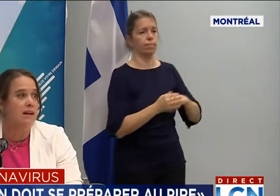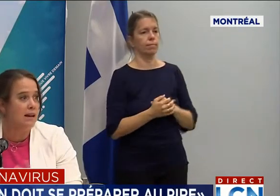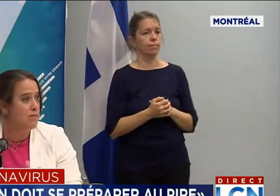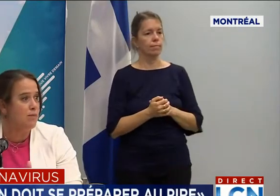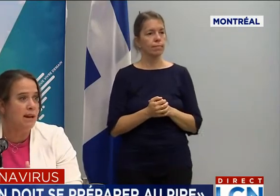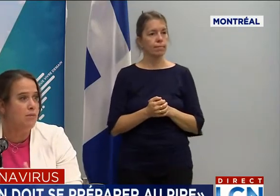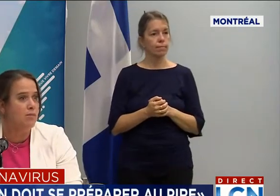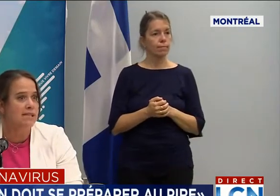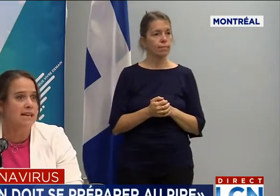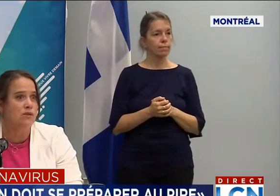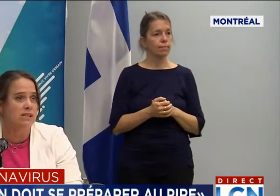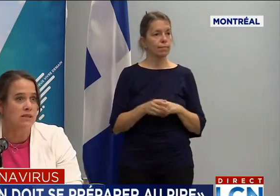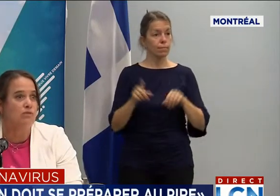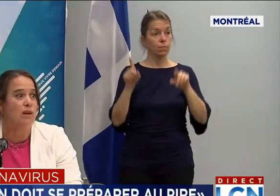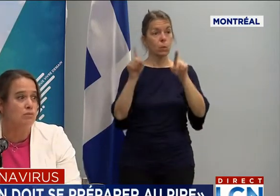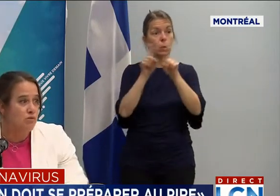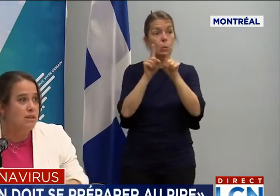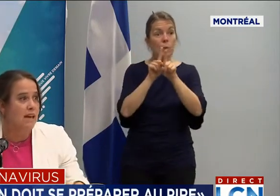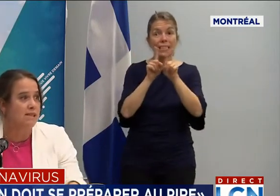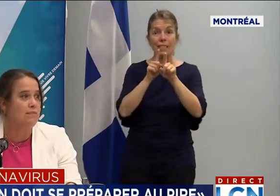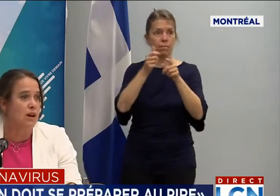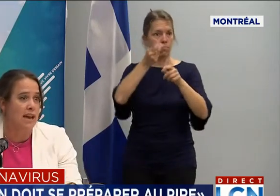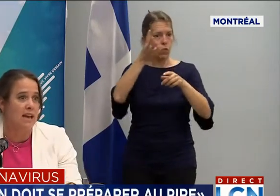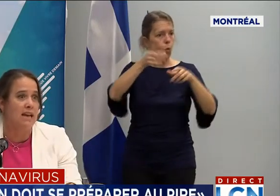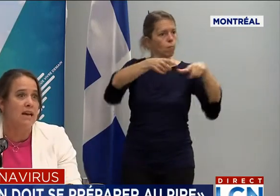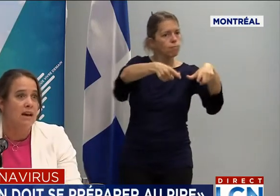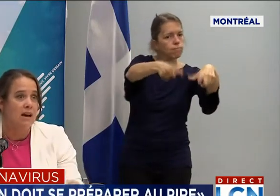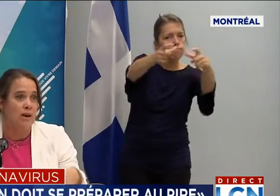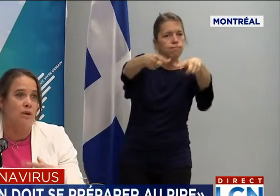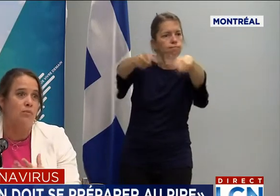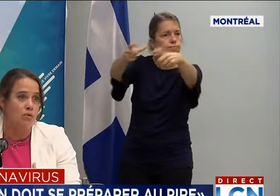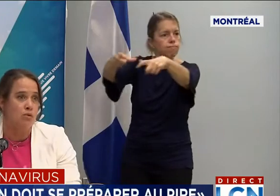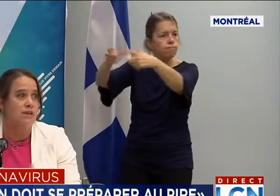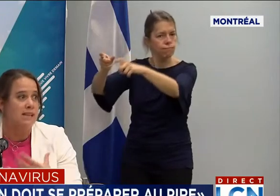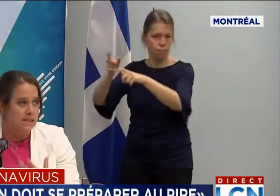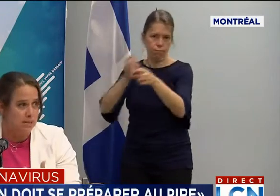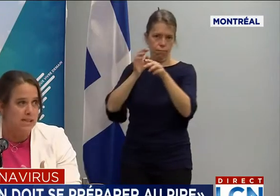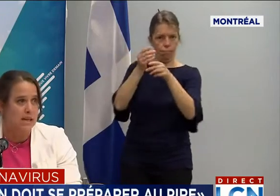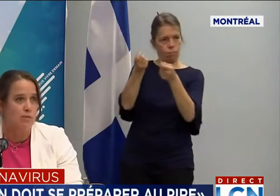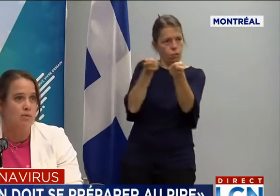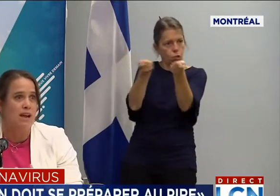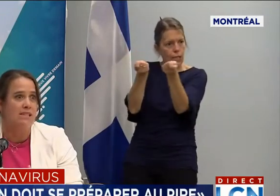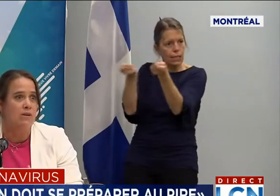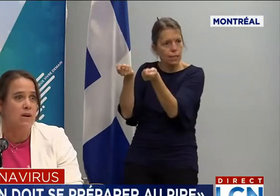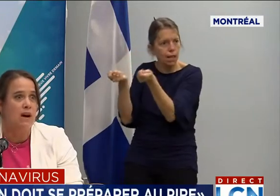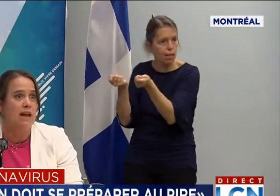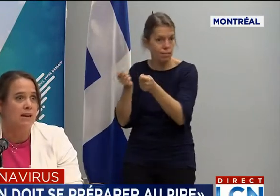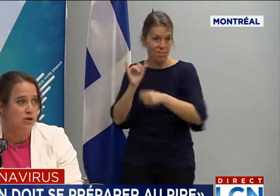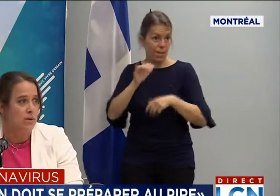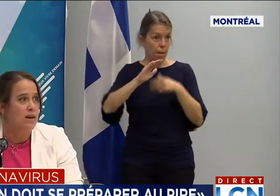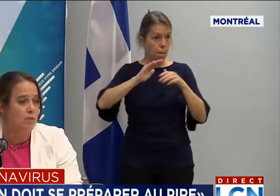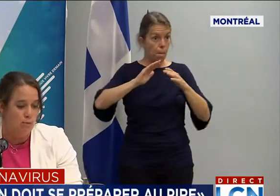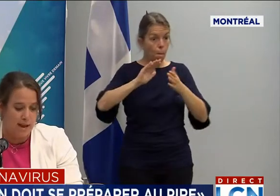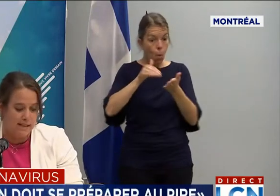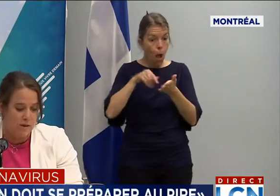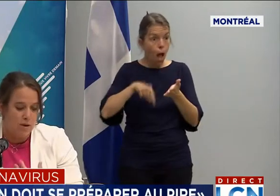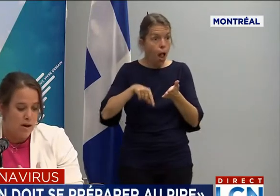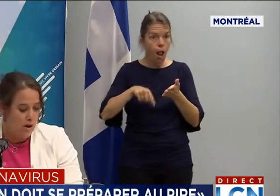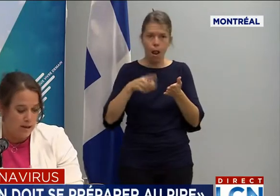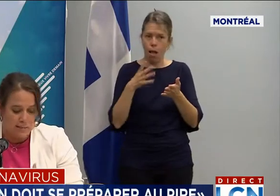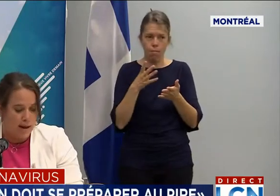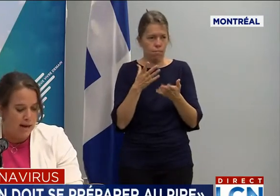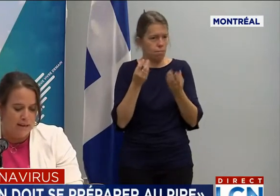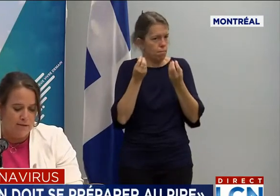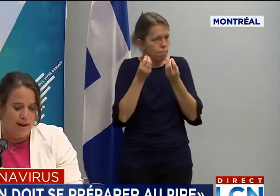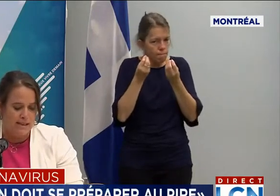évidemment, la mobilisation qui s'est vue dans beaucoup de quartiers montréalais pour sensibiliser la population, aller rejoindre des populations